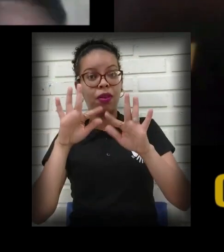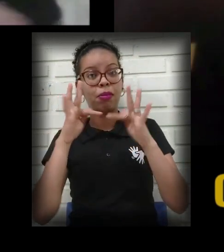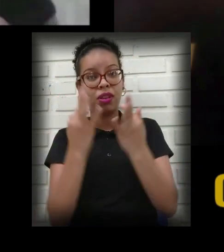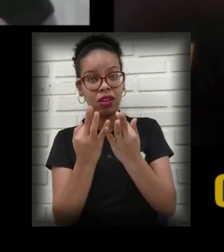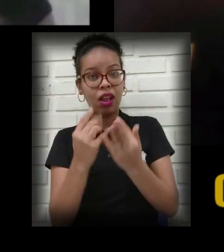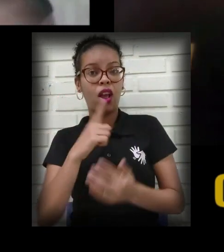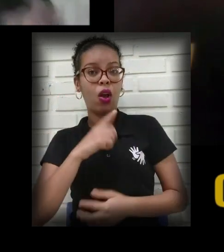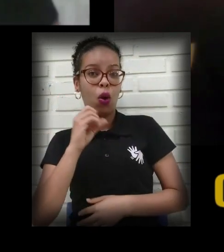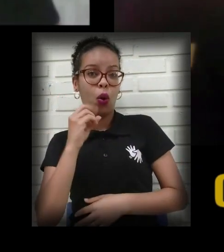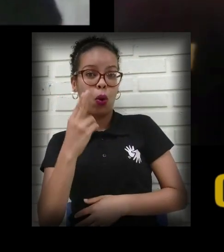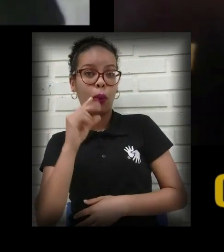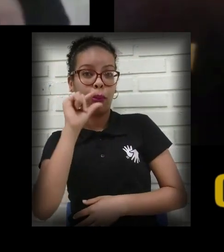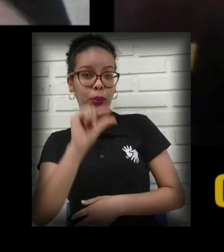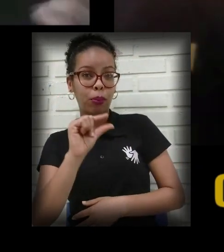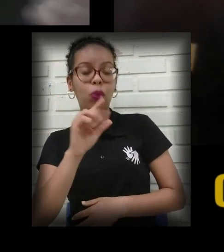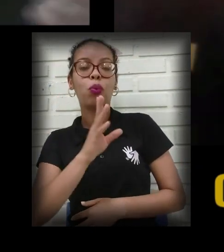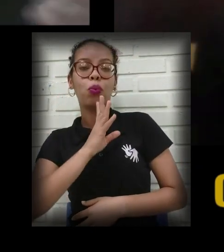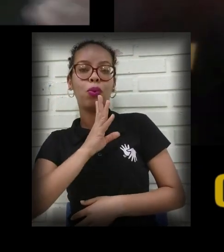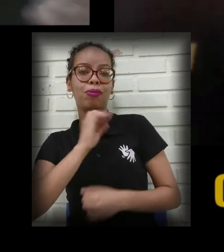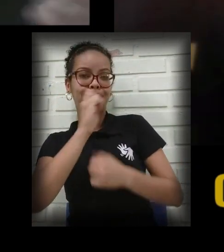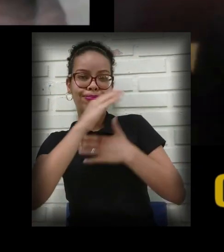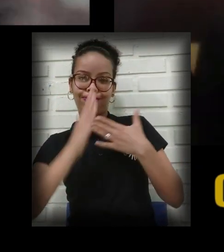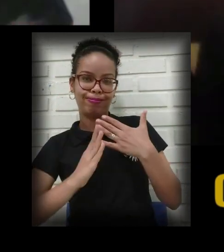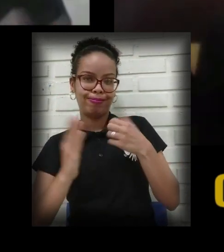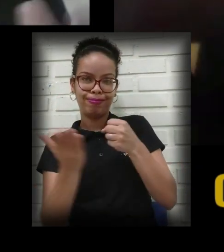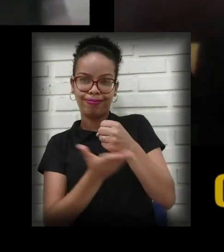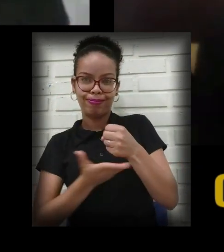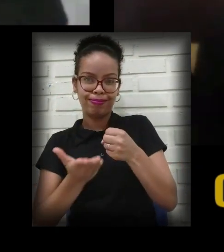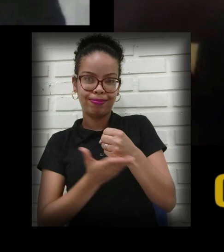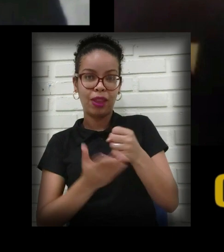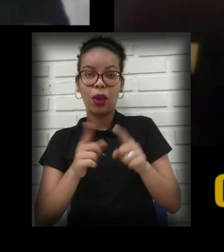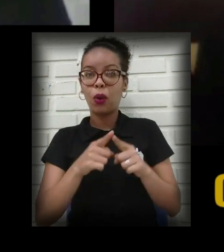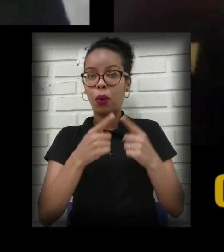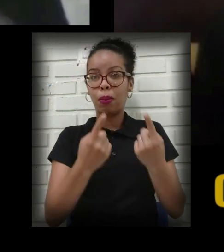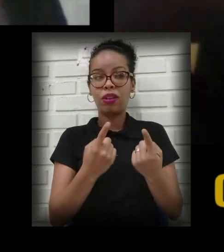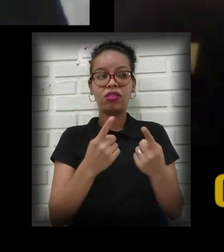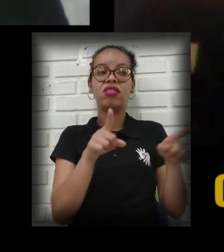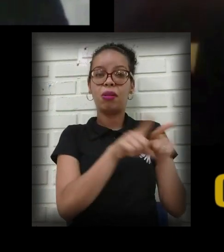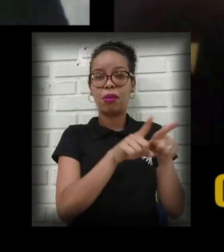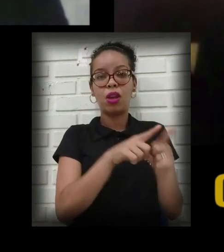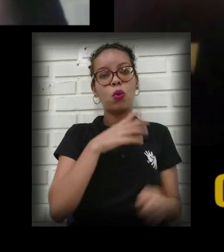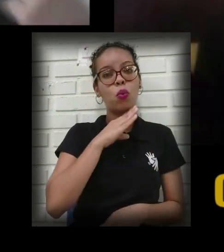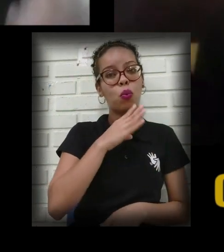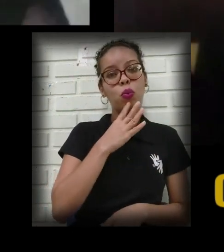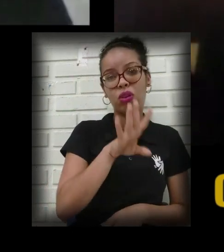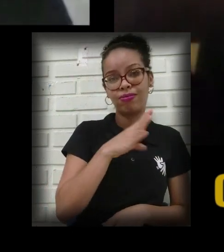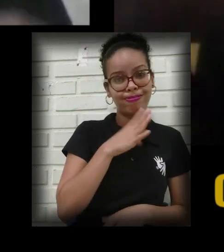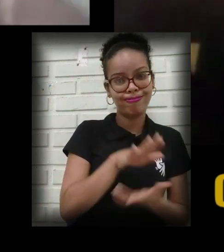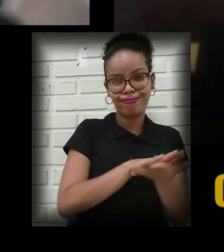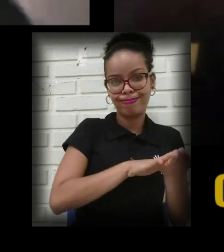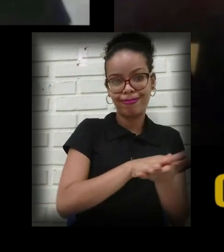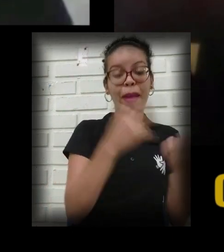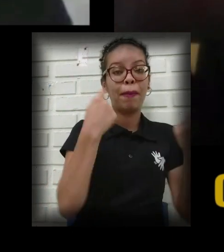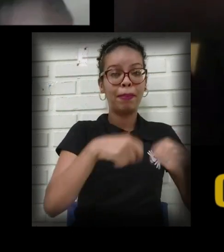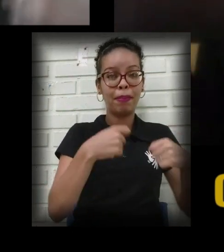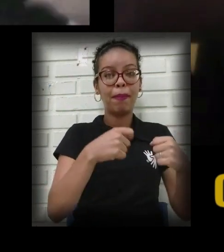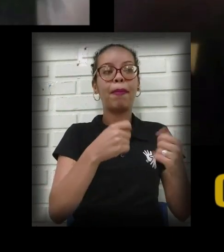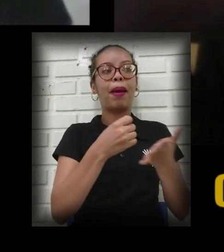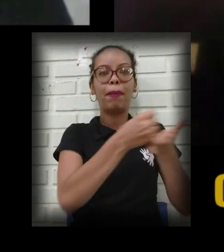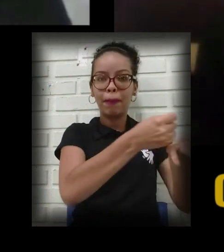tem pouco conhecimento na Libras, né? Básico. Ou não tem conhecimento nenhum. Porque sempre precisava do apoio, né? Dessa intervenção